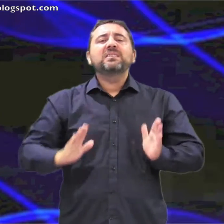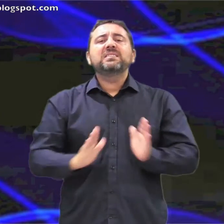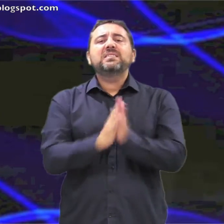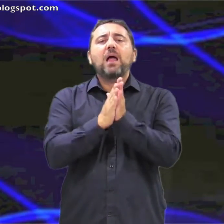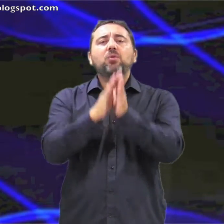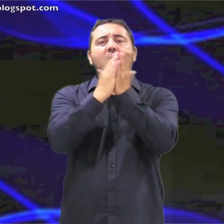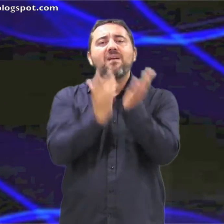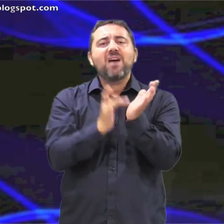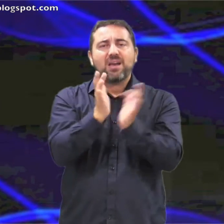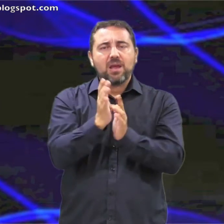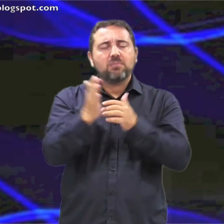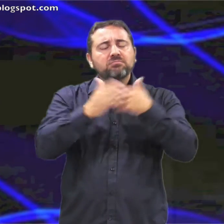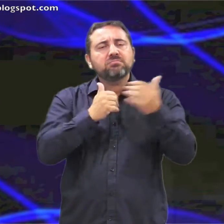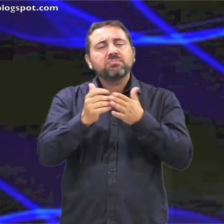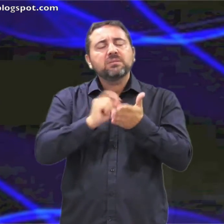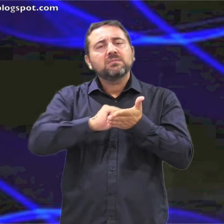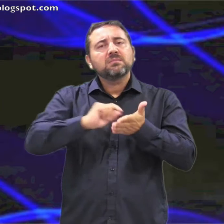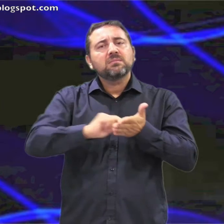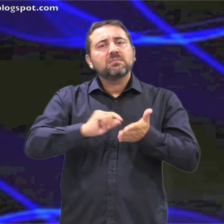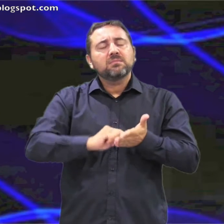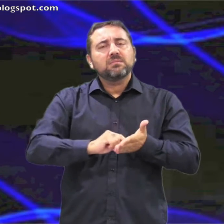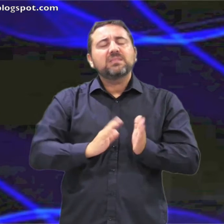Lectura del Santo Evangelio según San Lucas